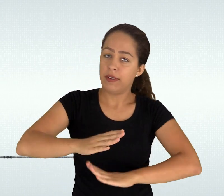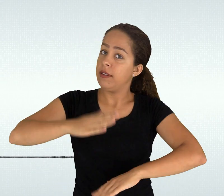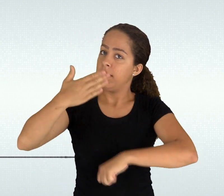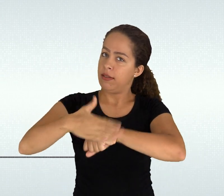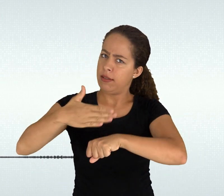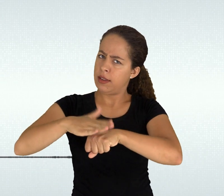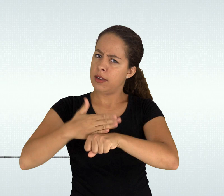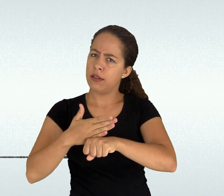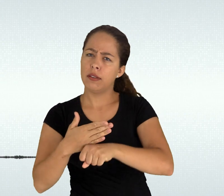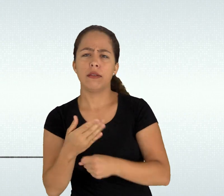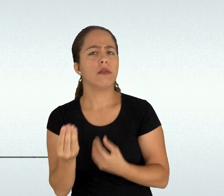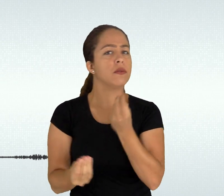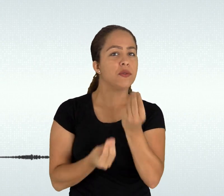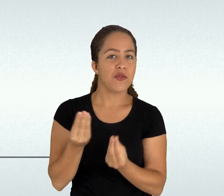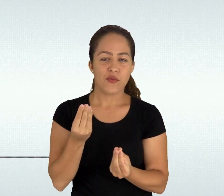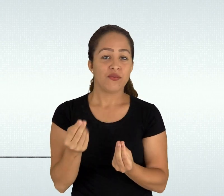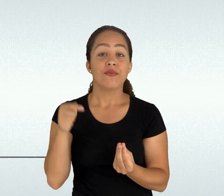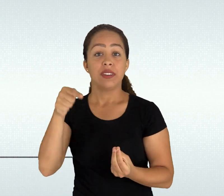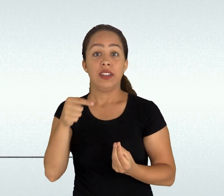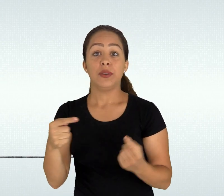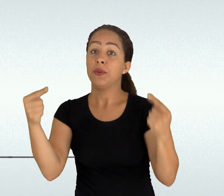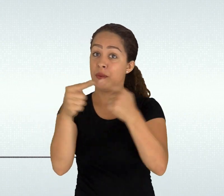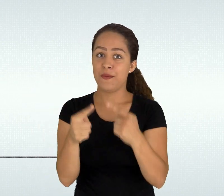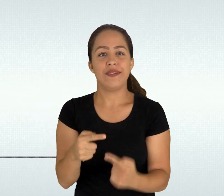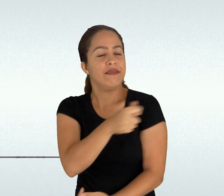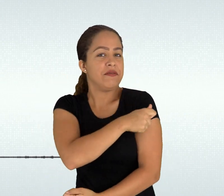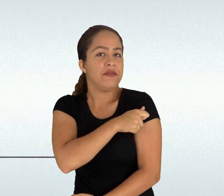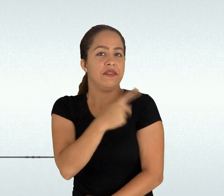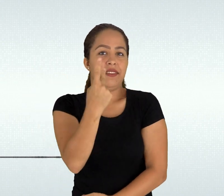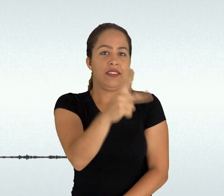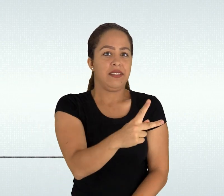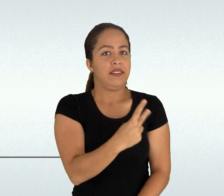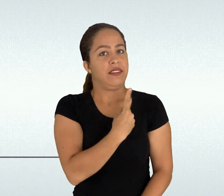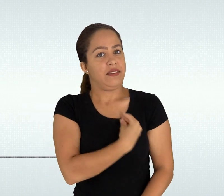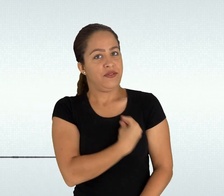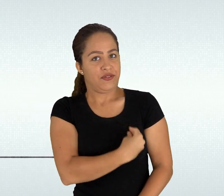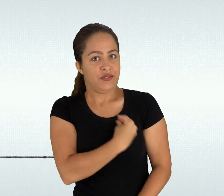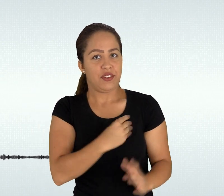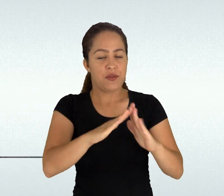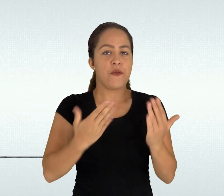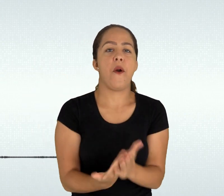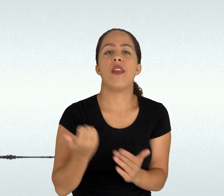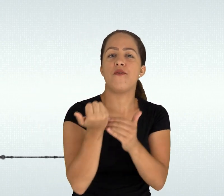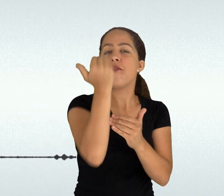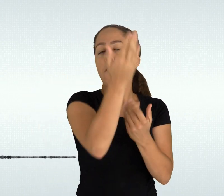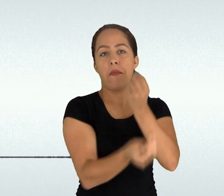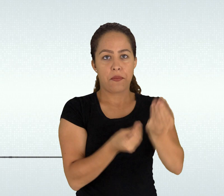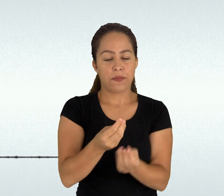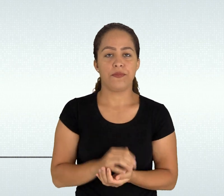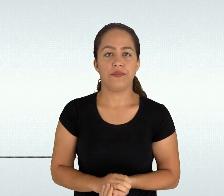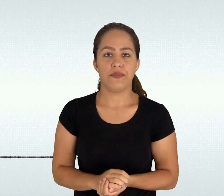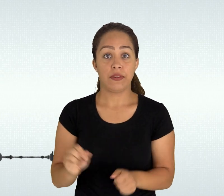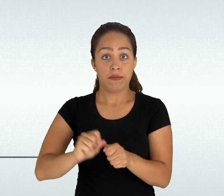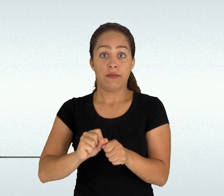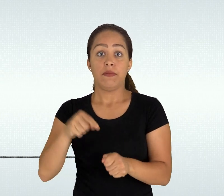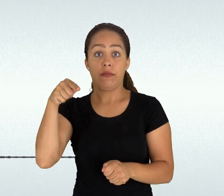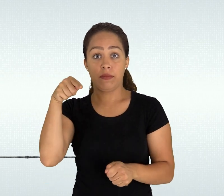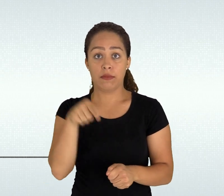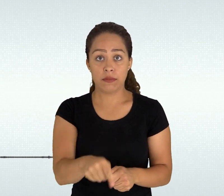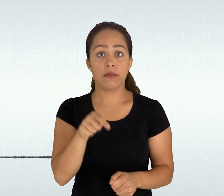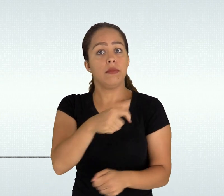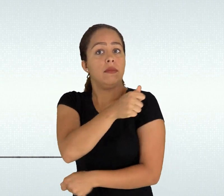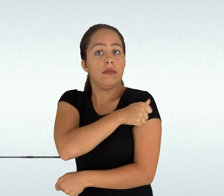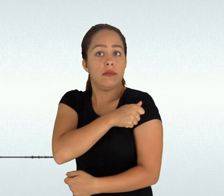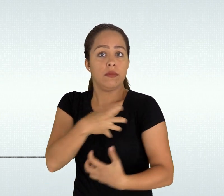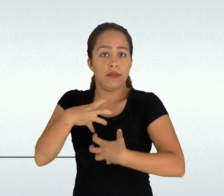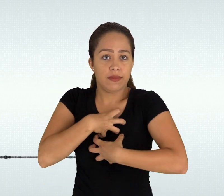cotidiana a tais princípios o propósito aqui antes de pretender dar respostas simples ou